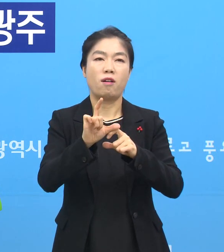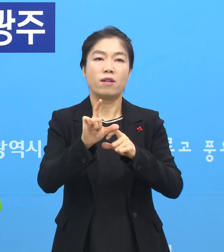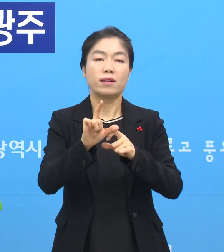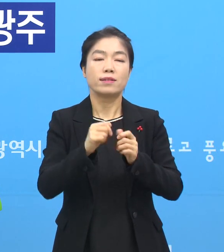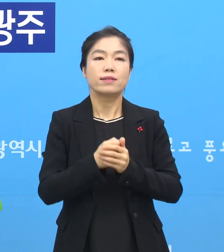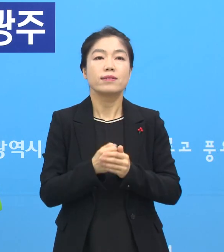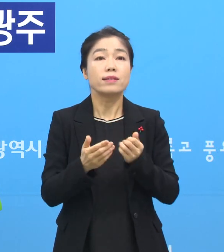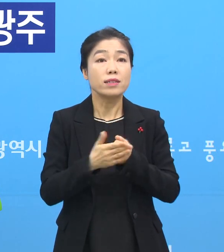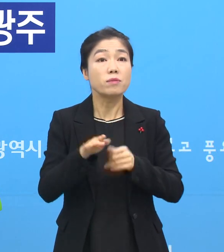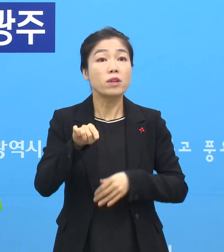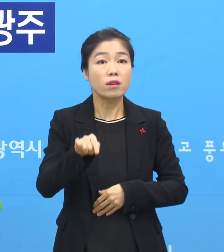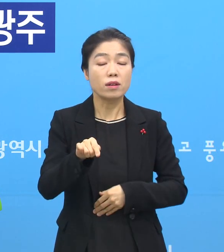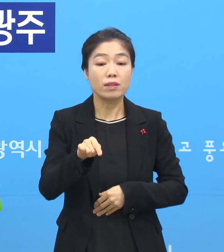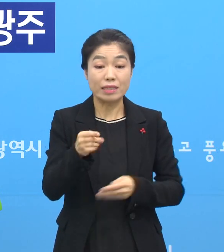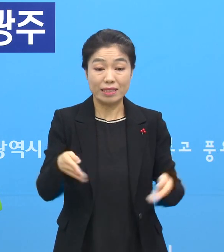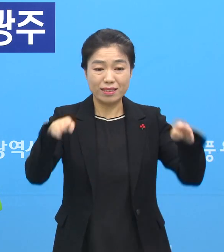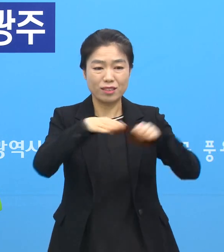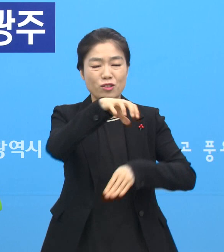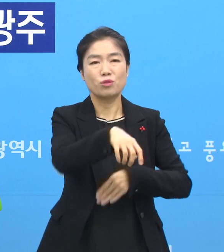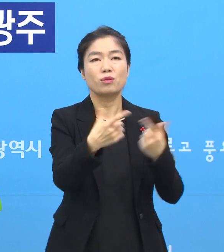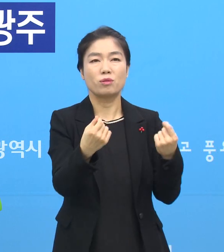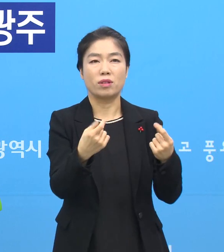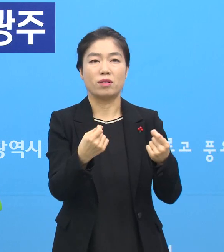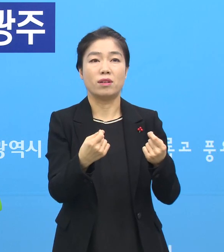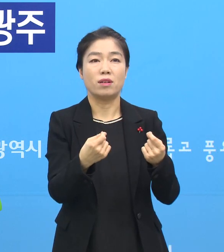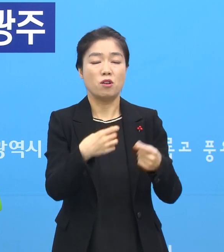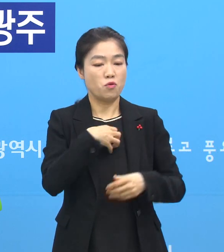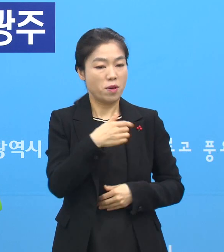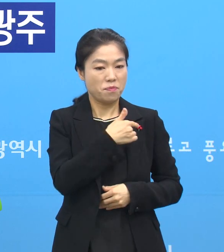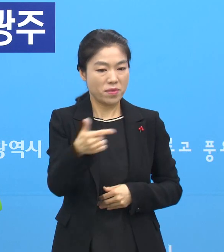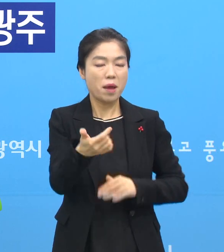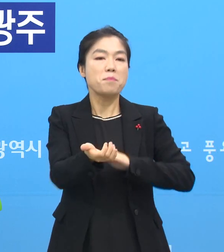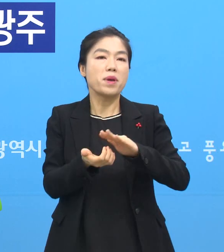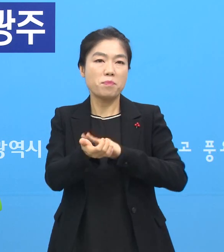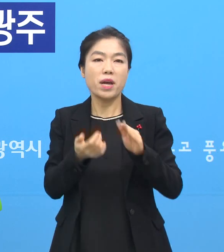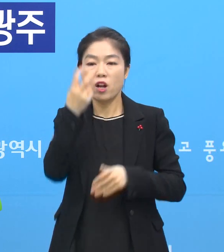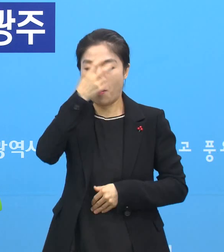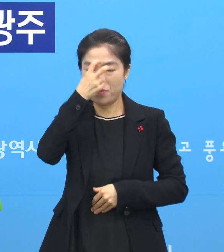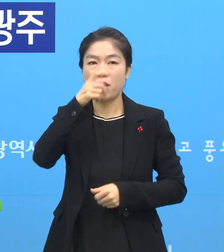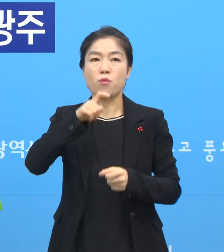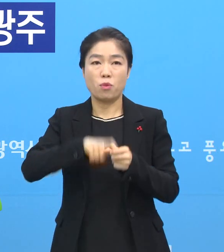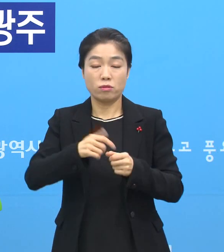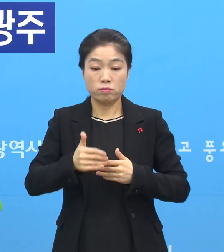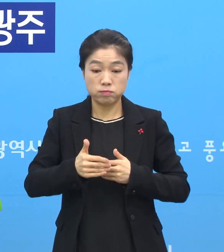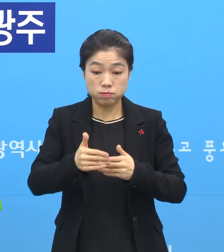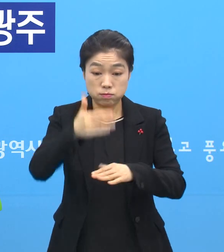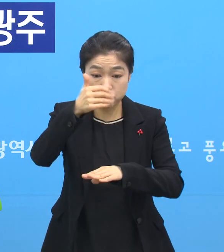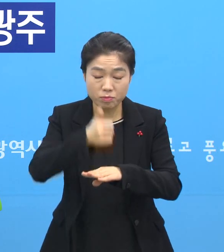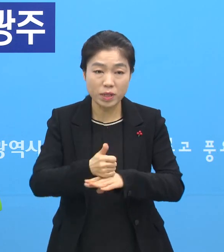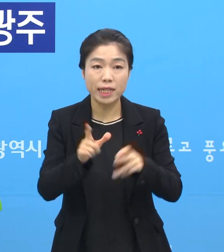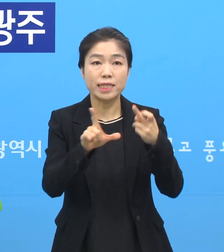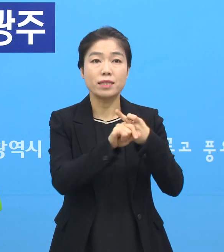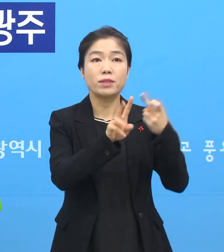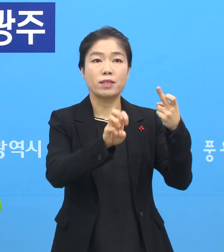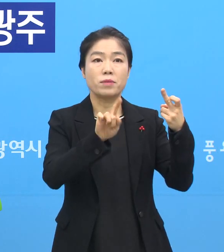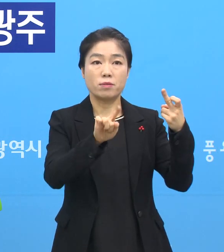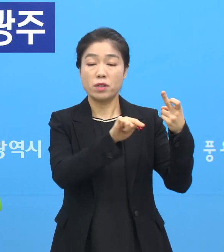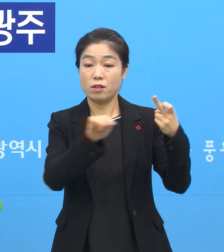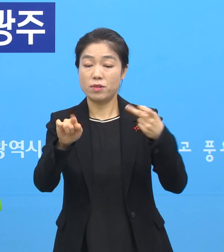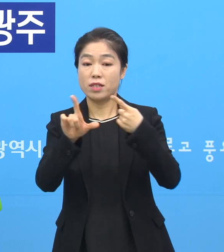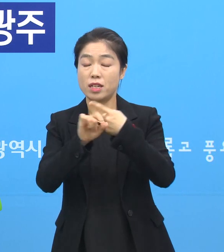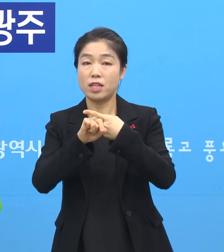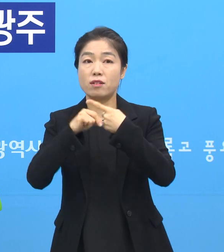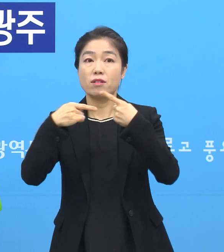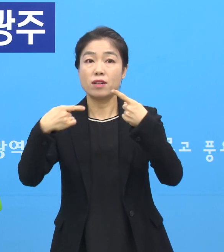그래서 여기 시설도 고위험 시설에 대한 선제검사를 진행하정 결과 12월 31일부터 1월